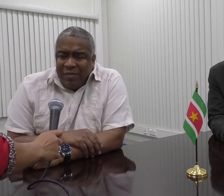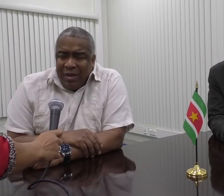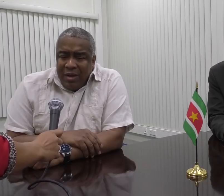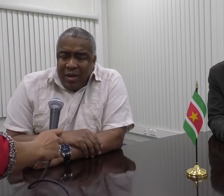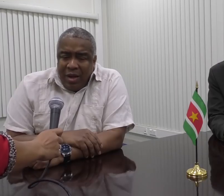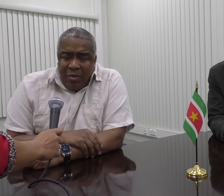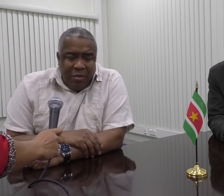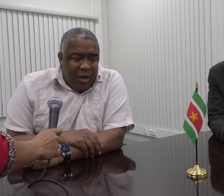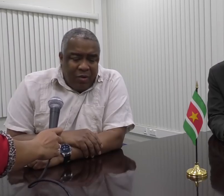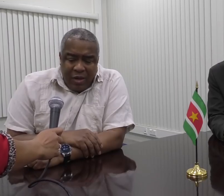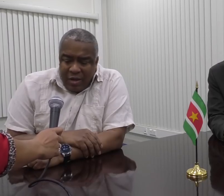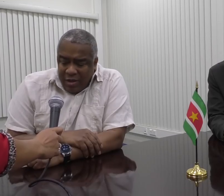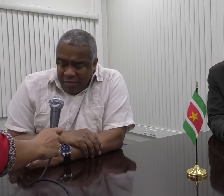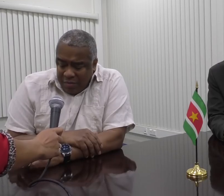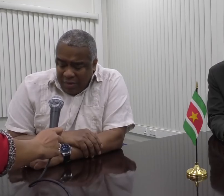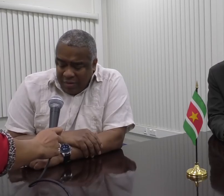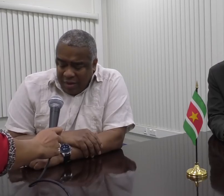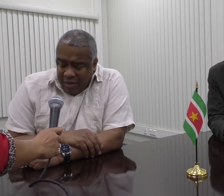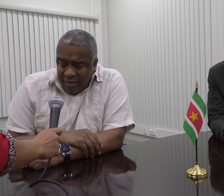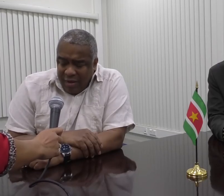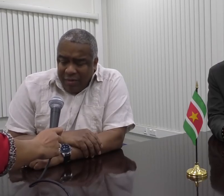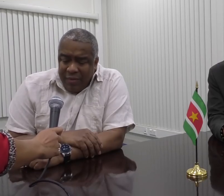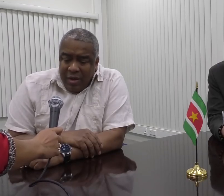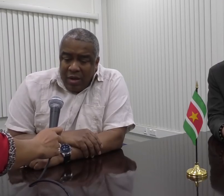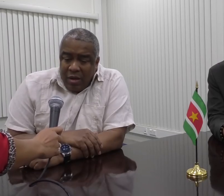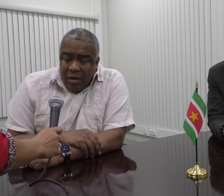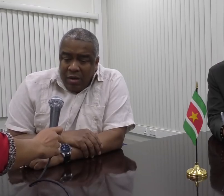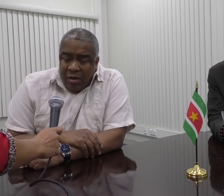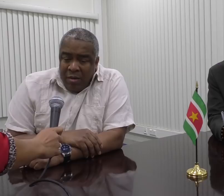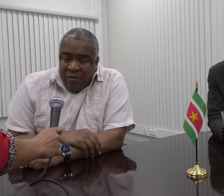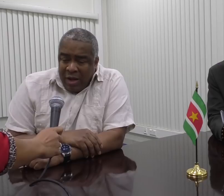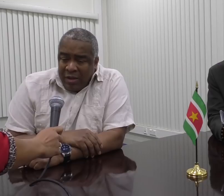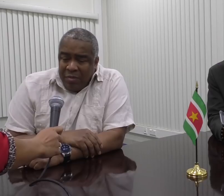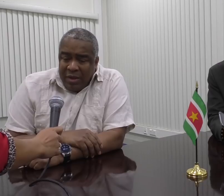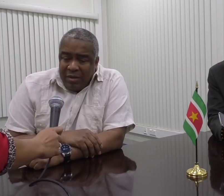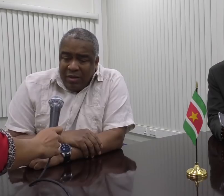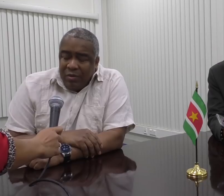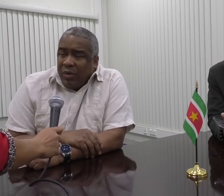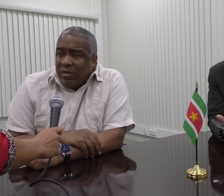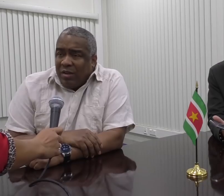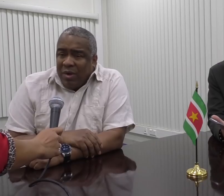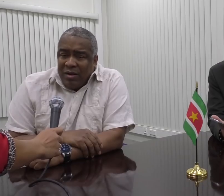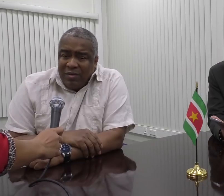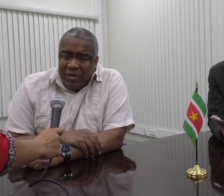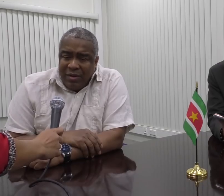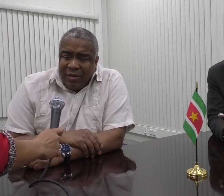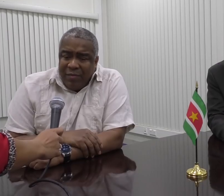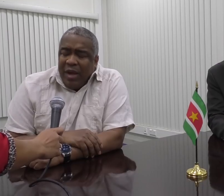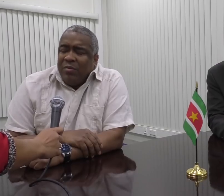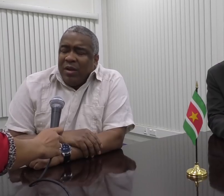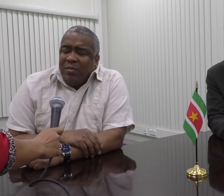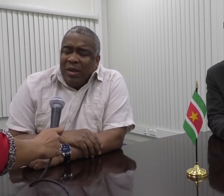president hebben mijn collega en ik, minister HIT, vergaderd met twee staatsbanken,